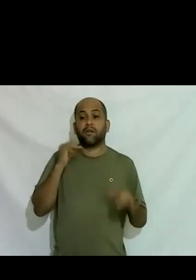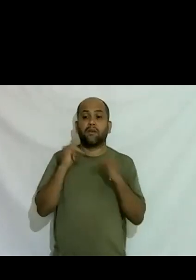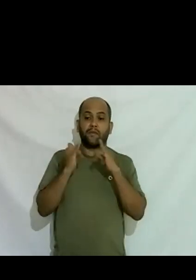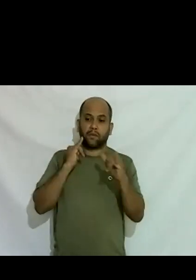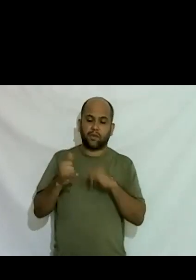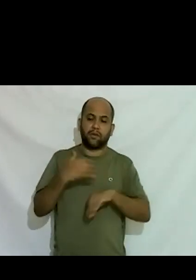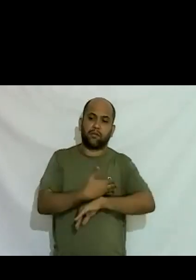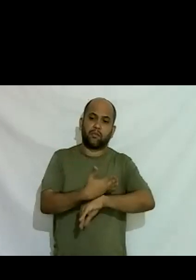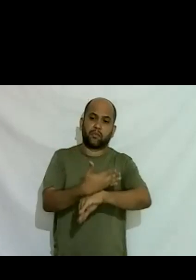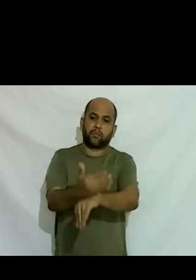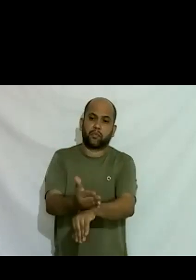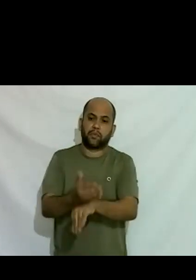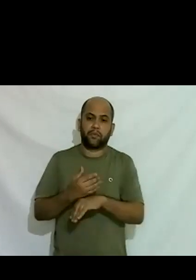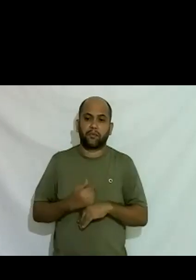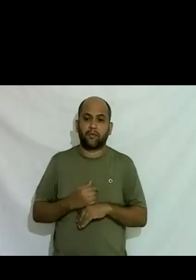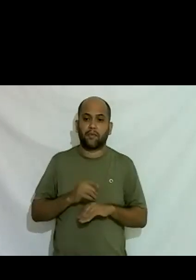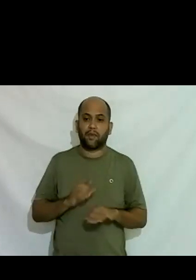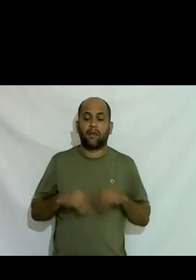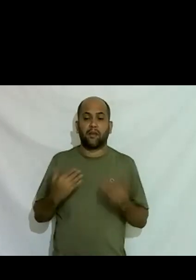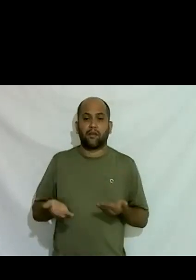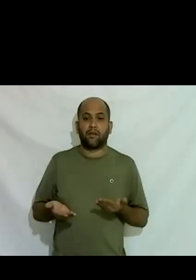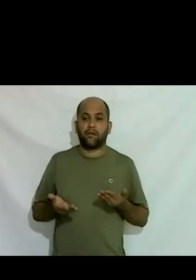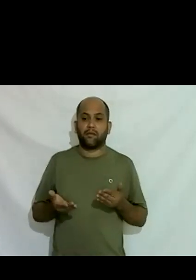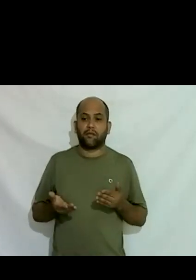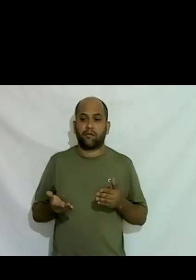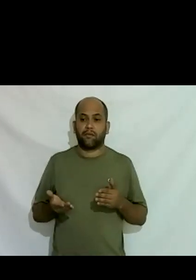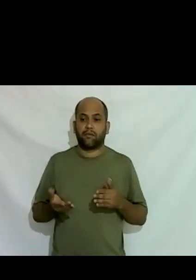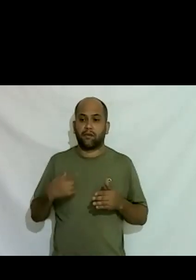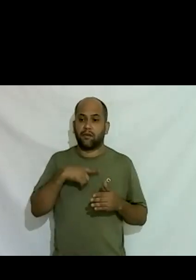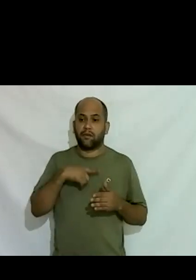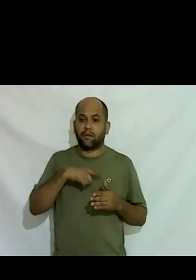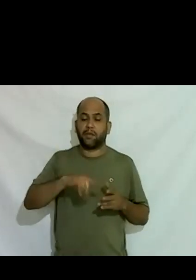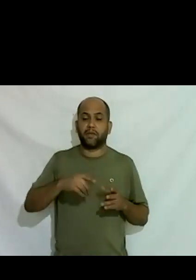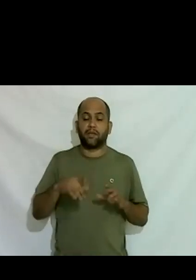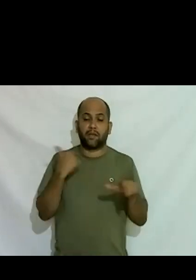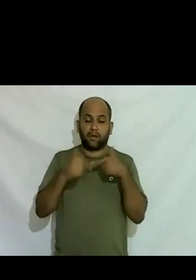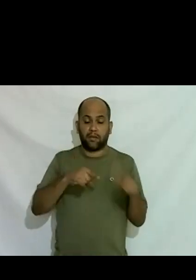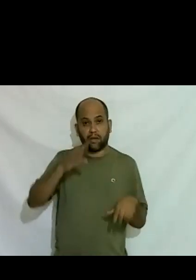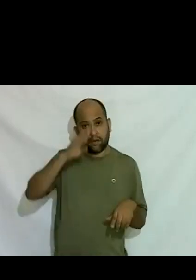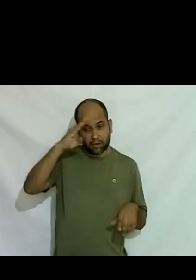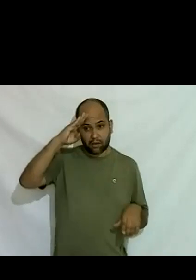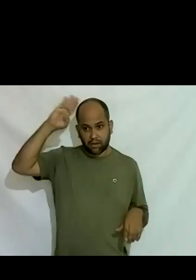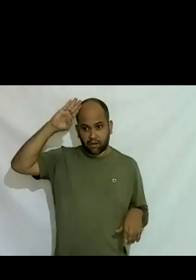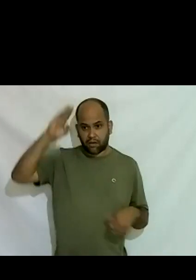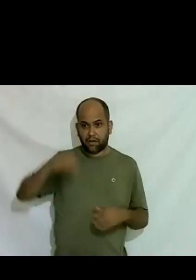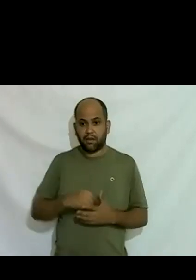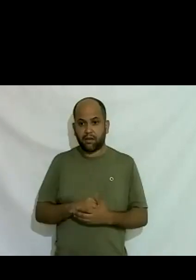passando né nessa fala e aí já começou a ter mais trabalhos acadêmicos mais mais